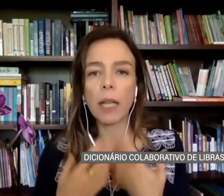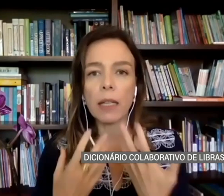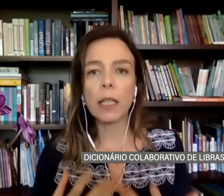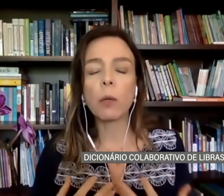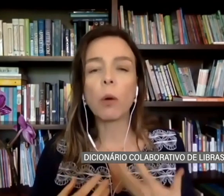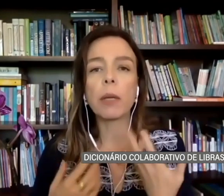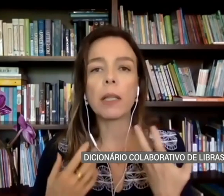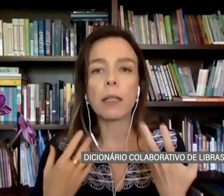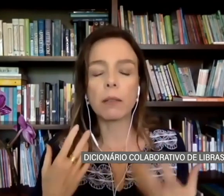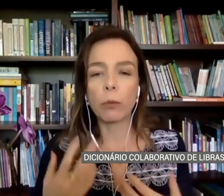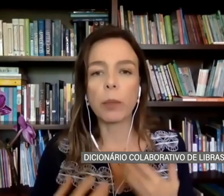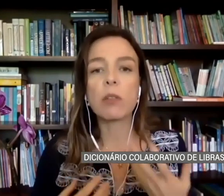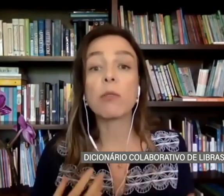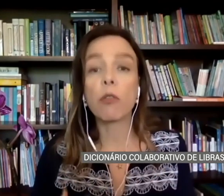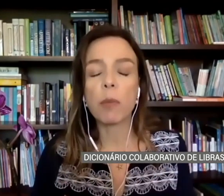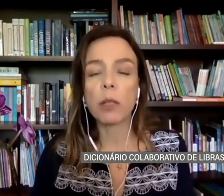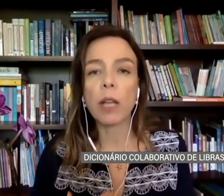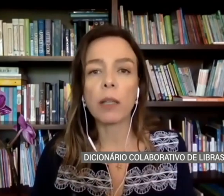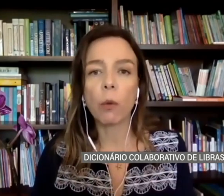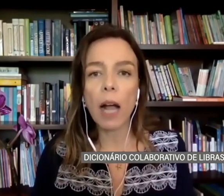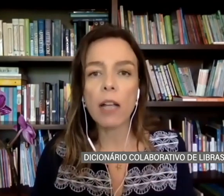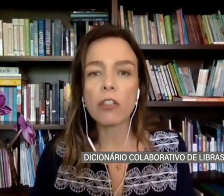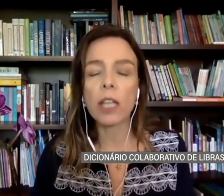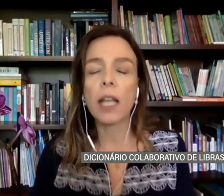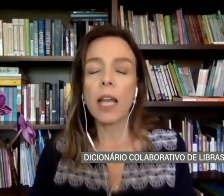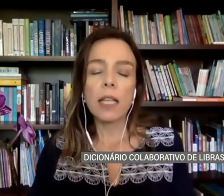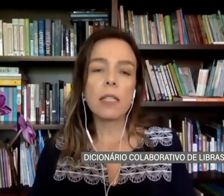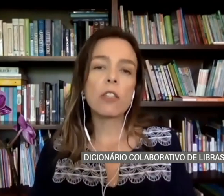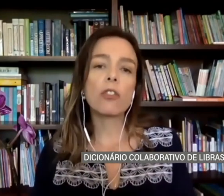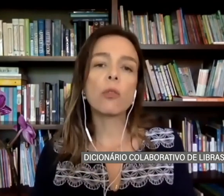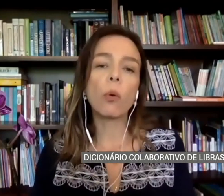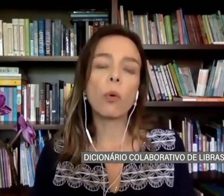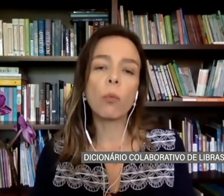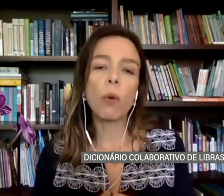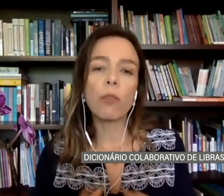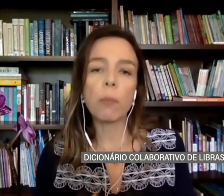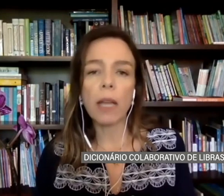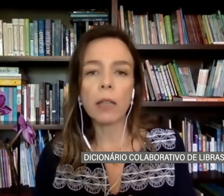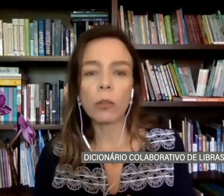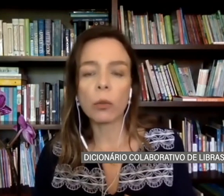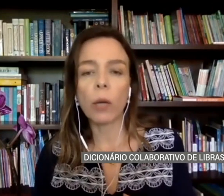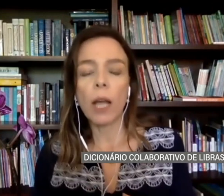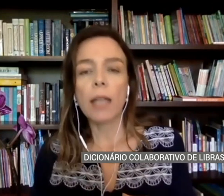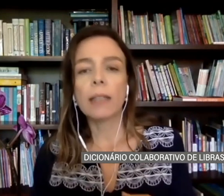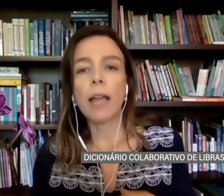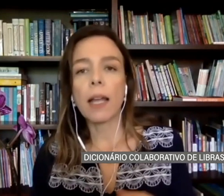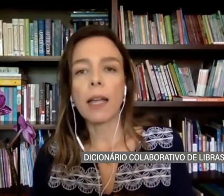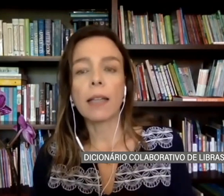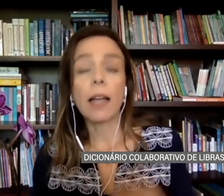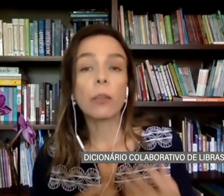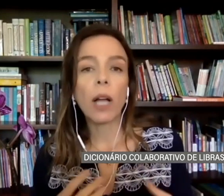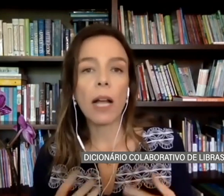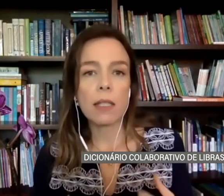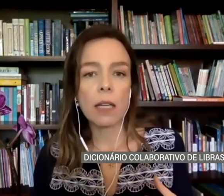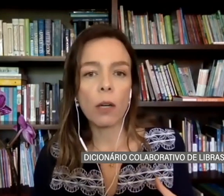língua, pelo desenvolvimento da linguagem. Existe um movimento na educação